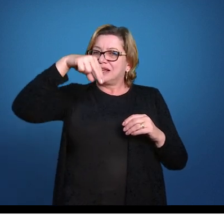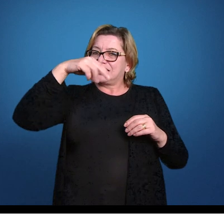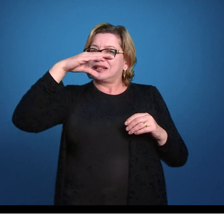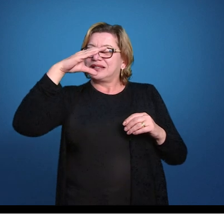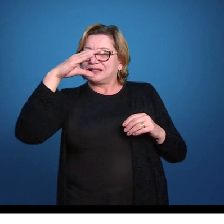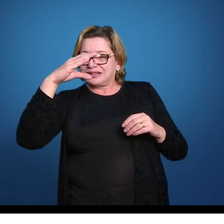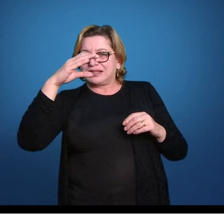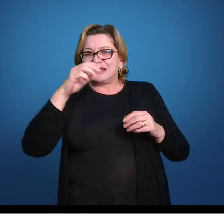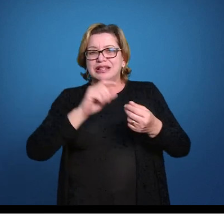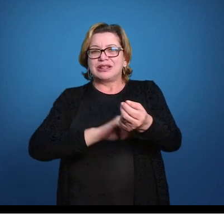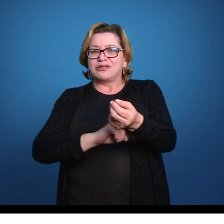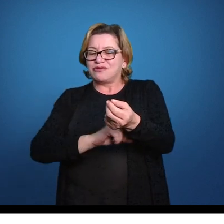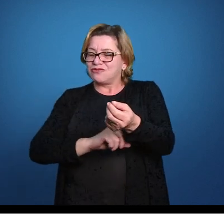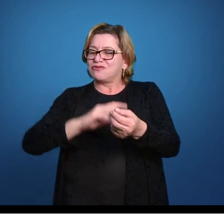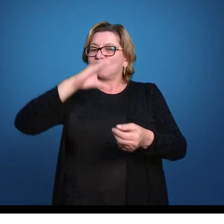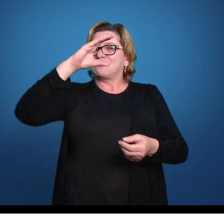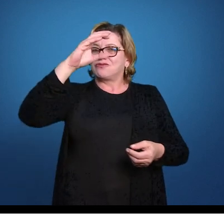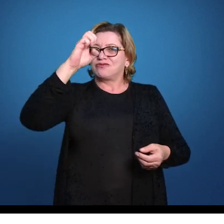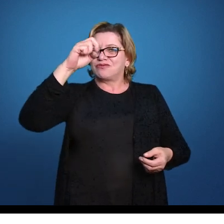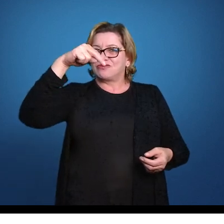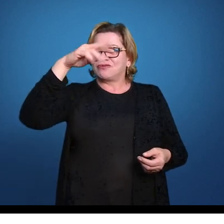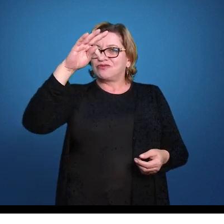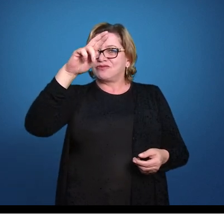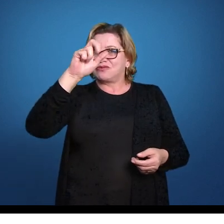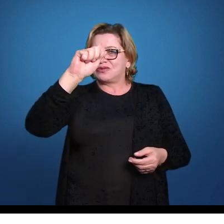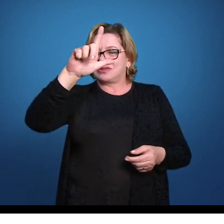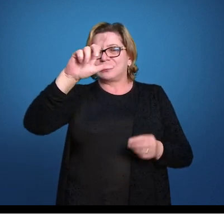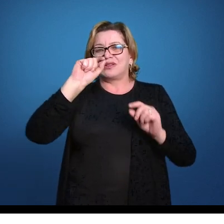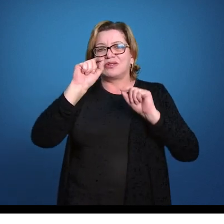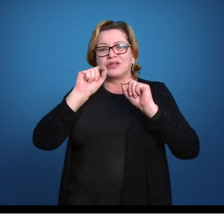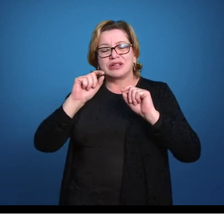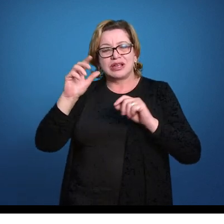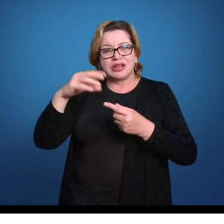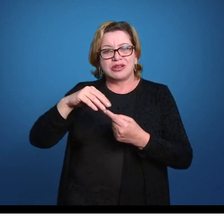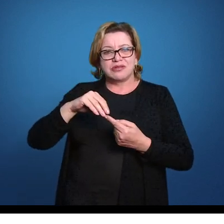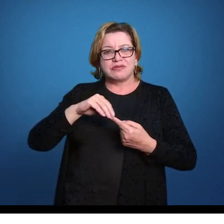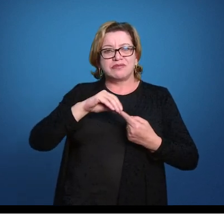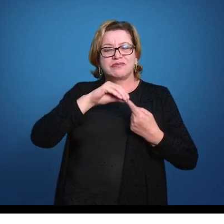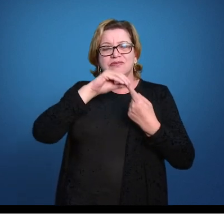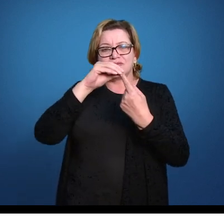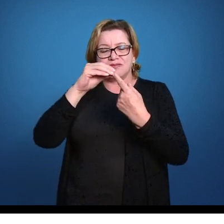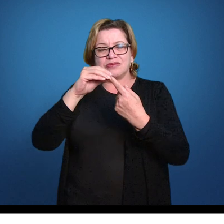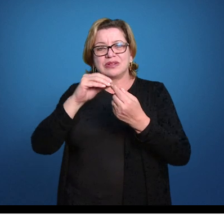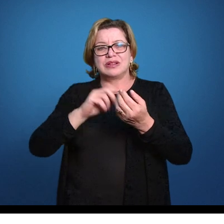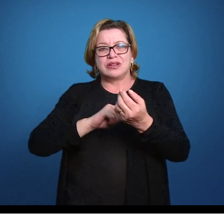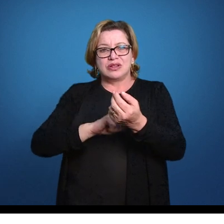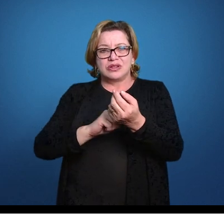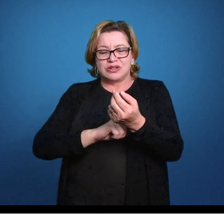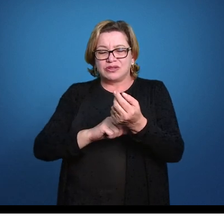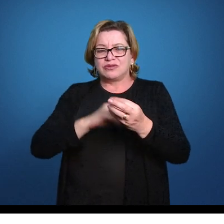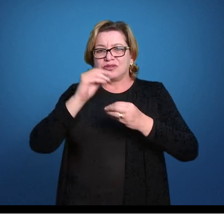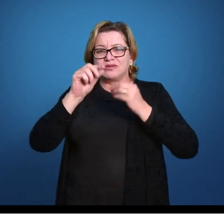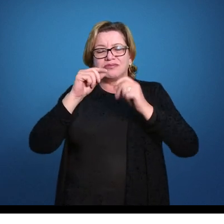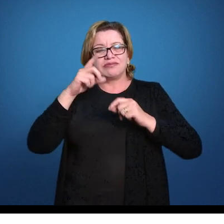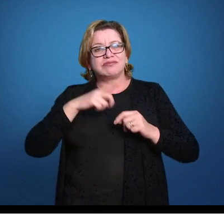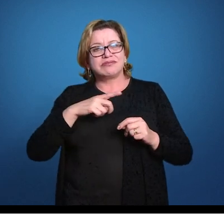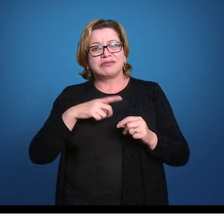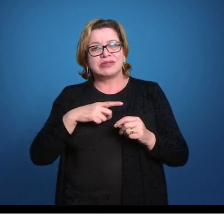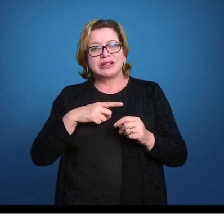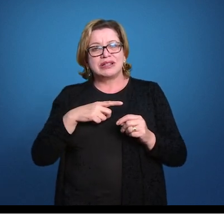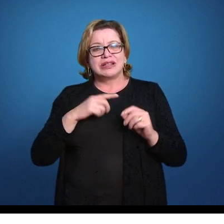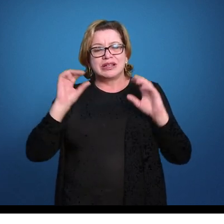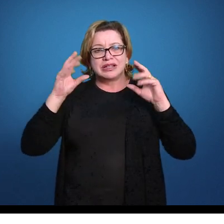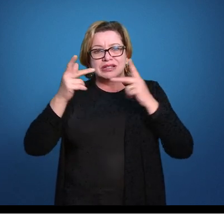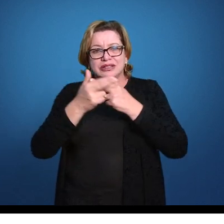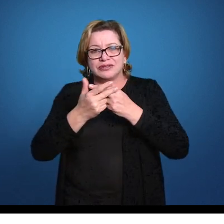faringe na região anterior do corpo e o principal condutor nervoso, o principal nervo desse